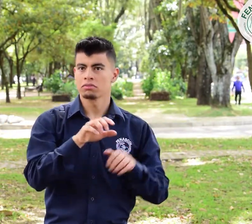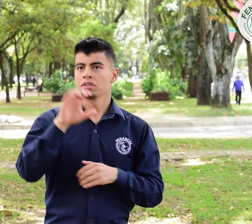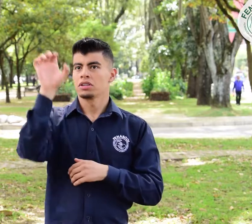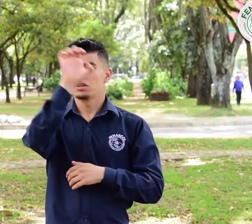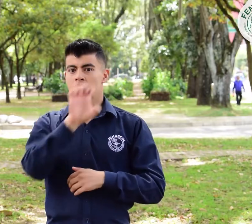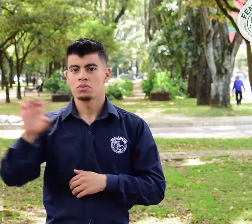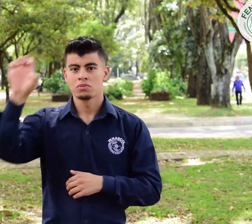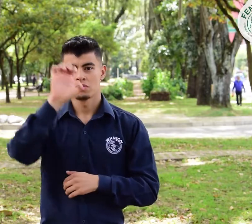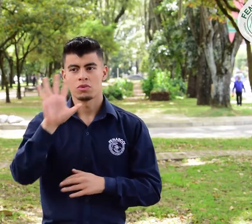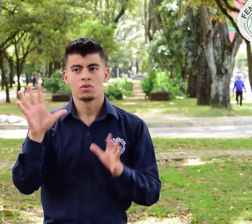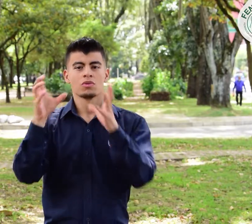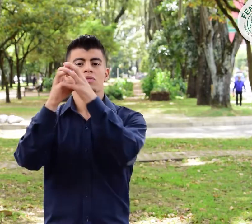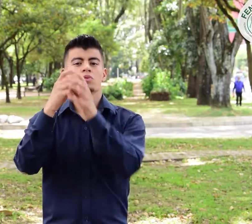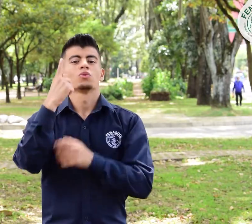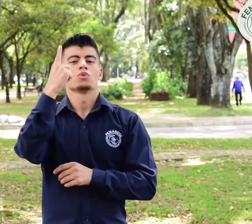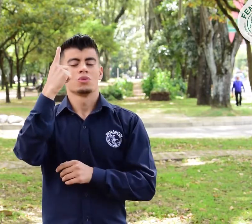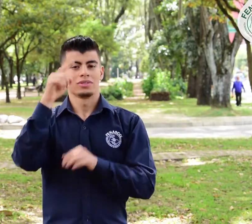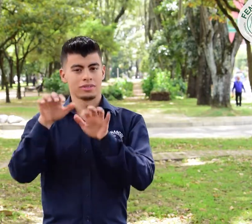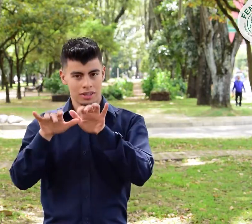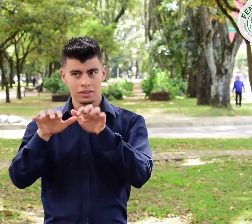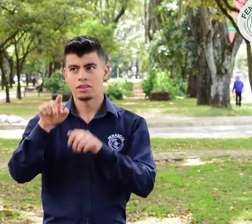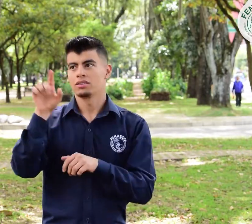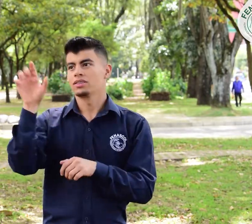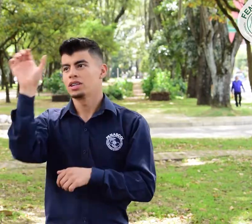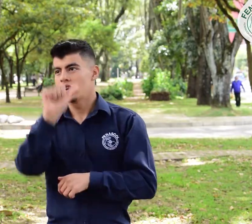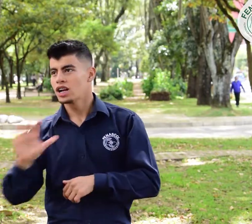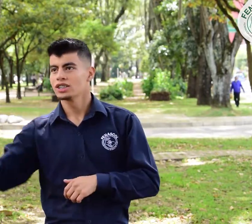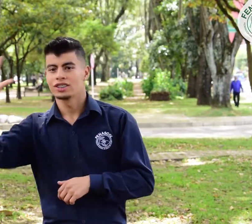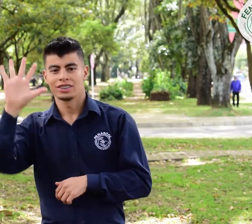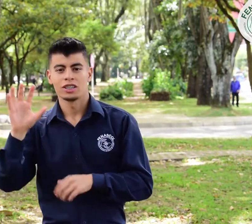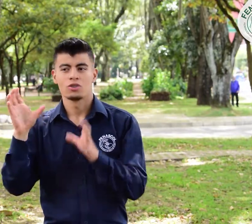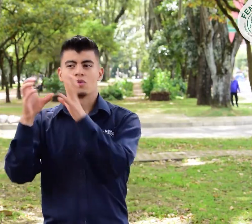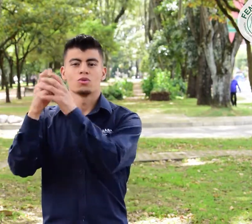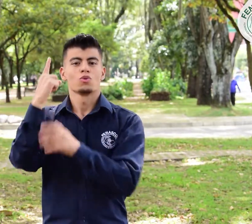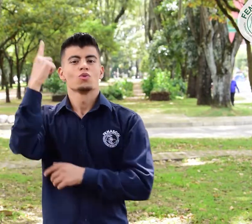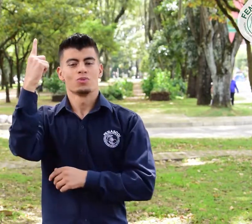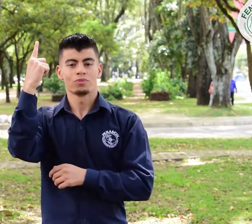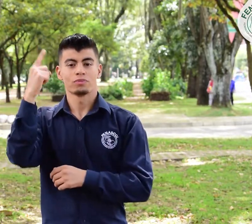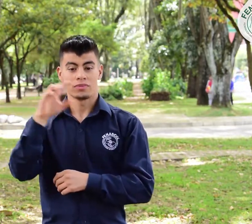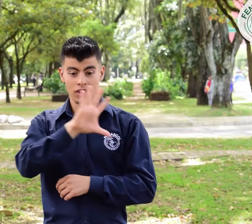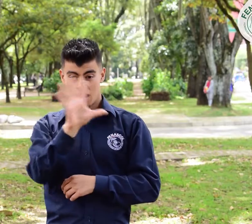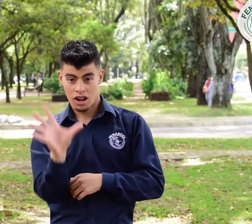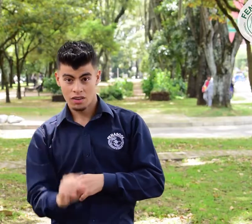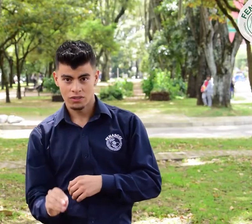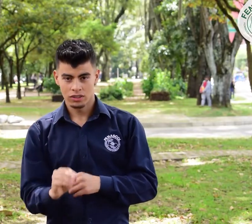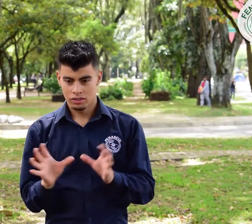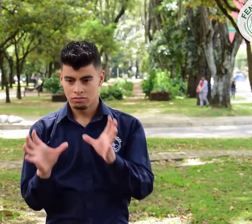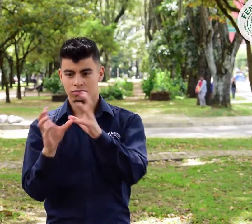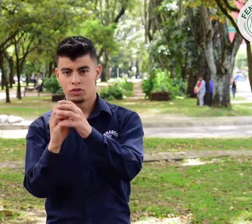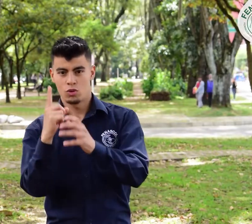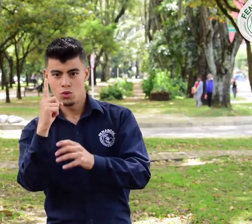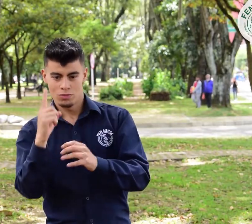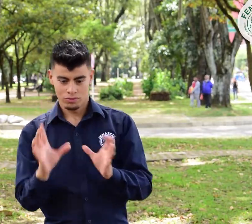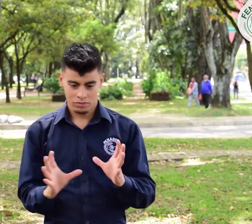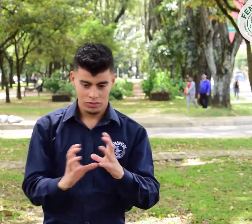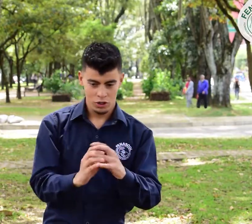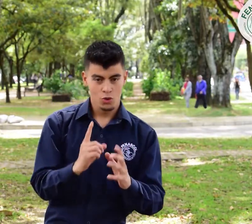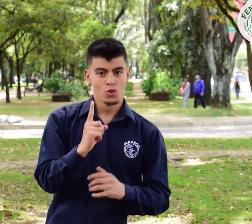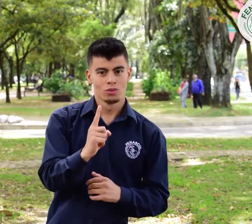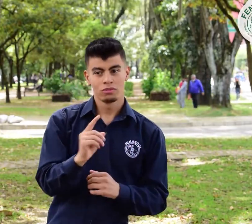además la secretaría de europa asia áfrica oriental y meridional áfrica occidental y central